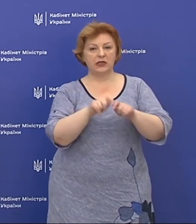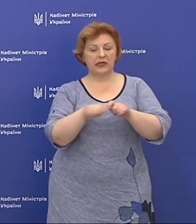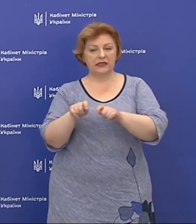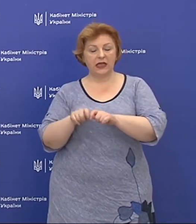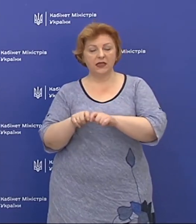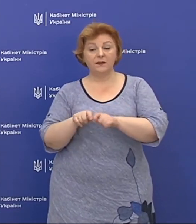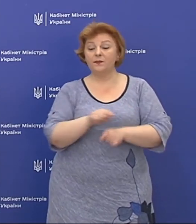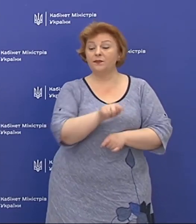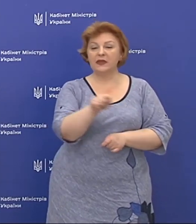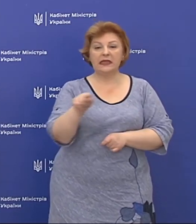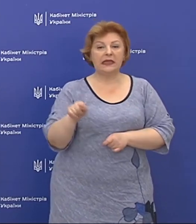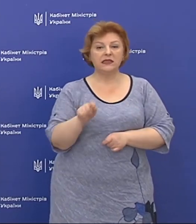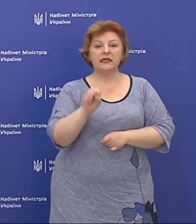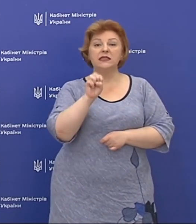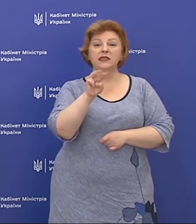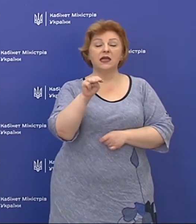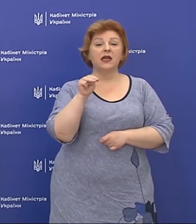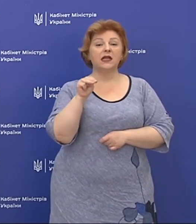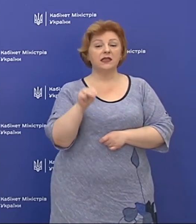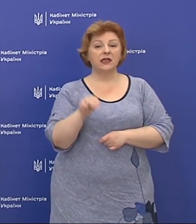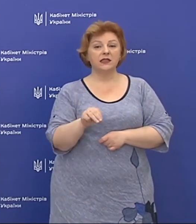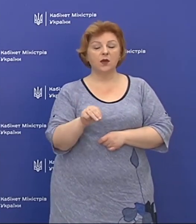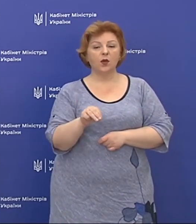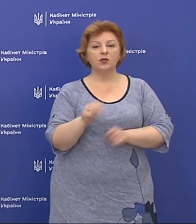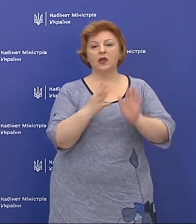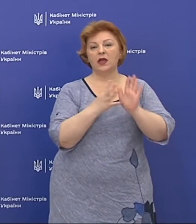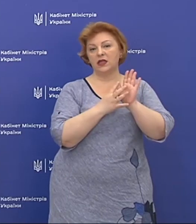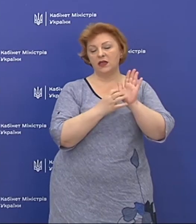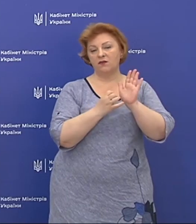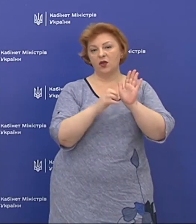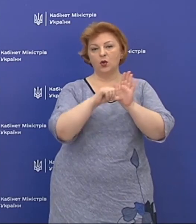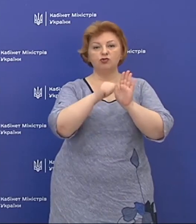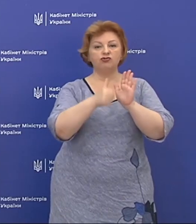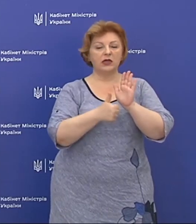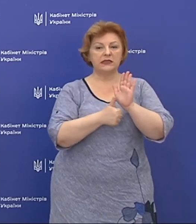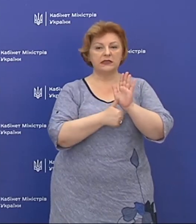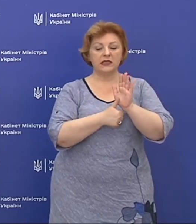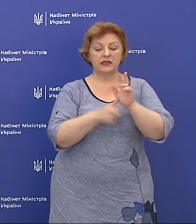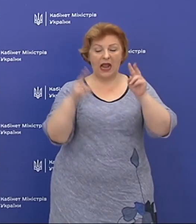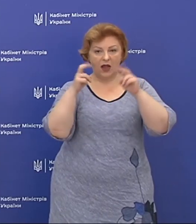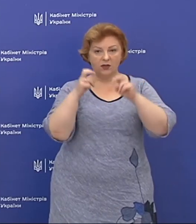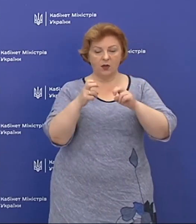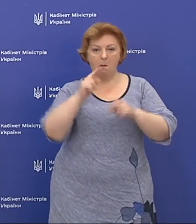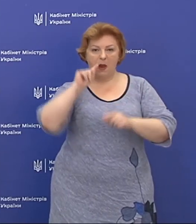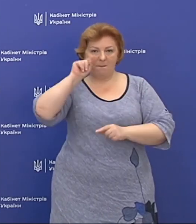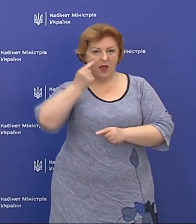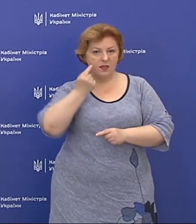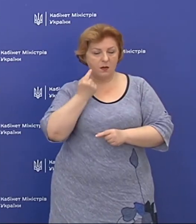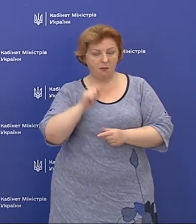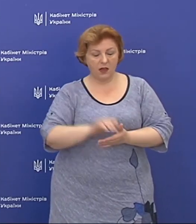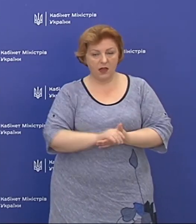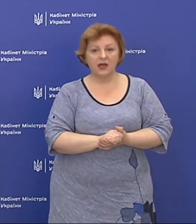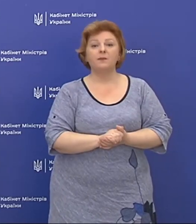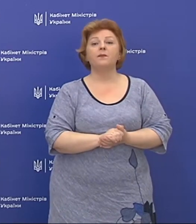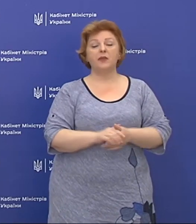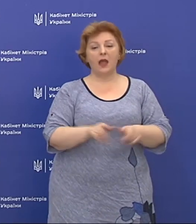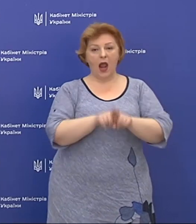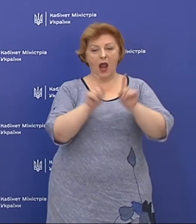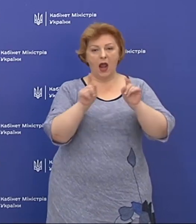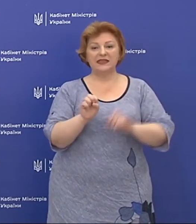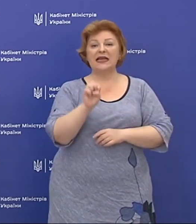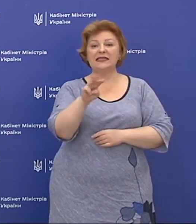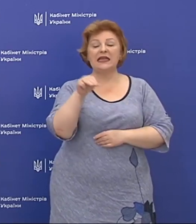із них 13 916 досліджень методом ПЛР, а також